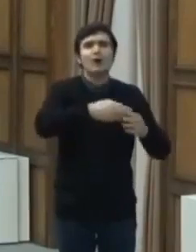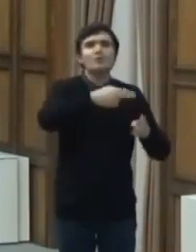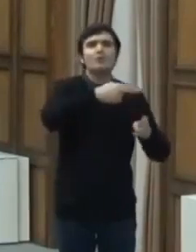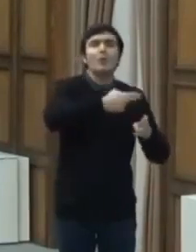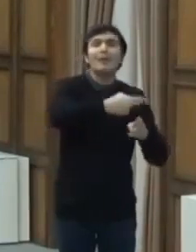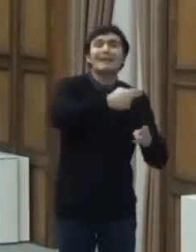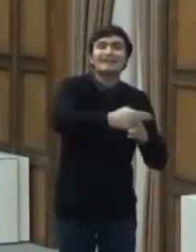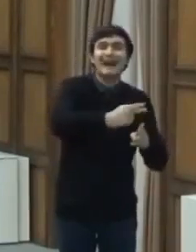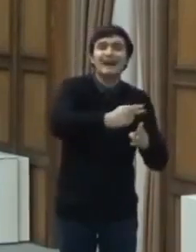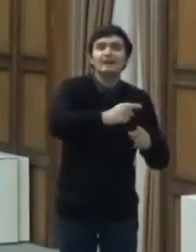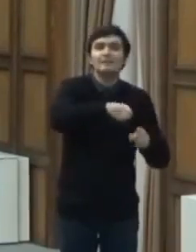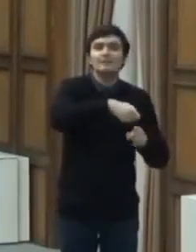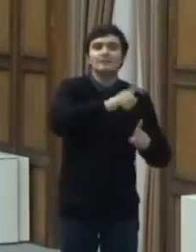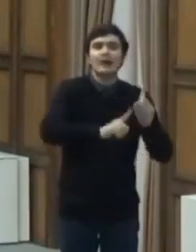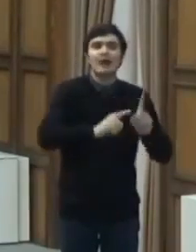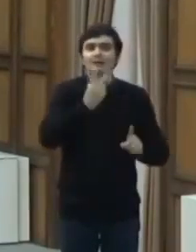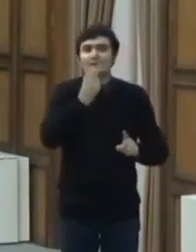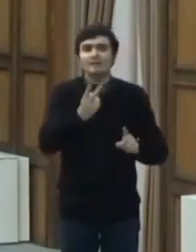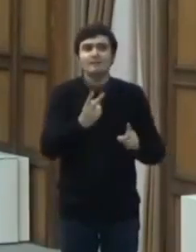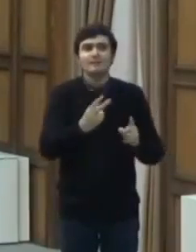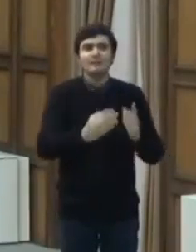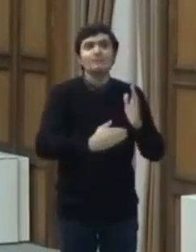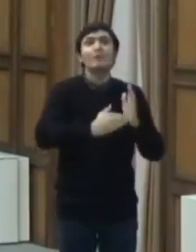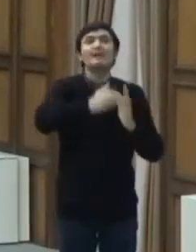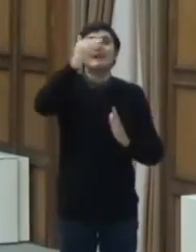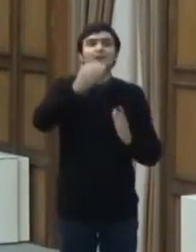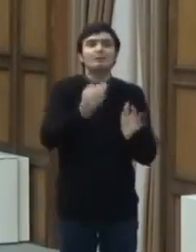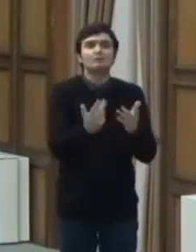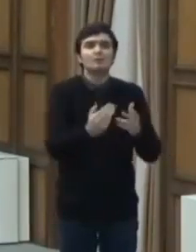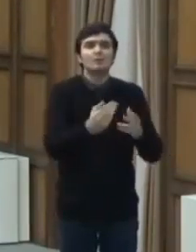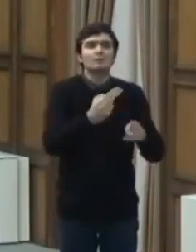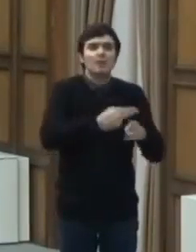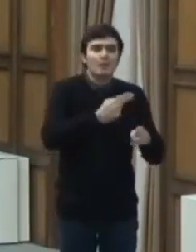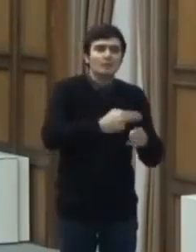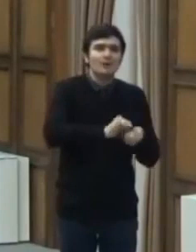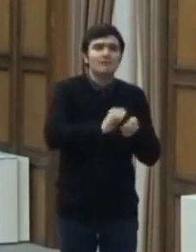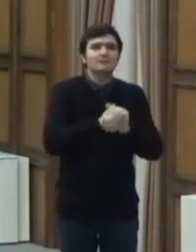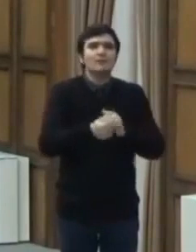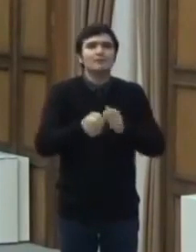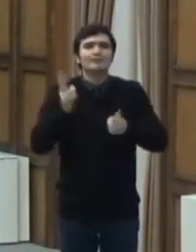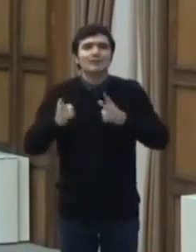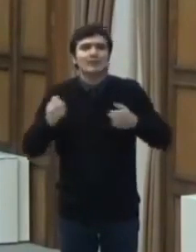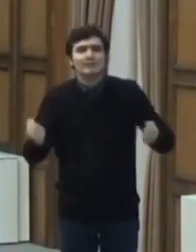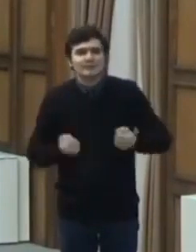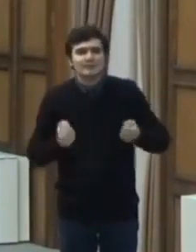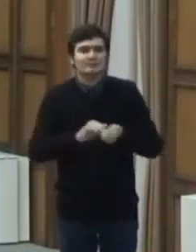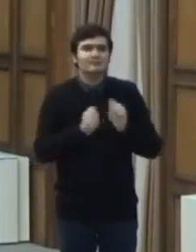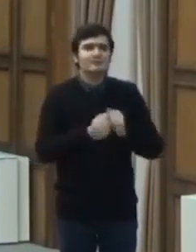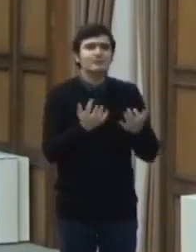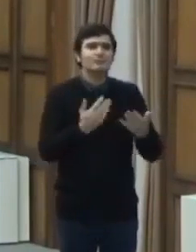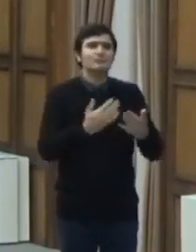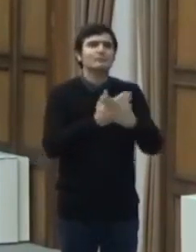avea o creștere a numărului de cazuri noi, a numărului de cazuri în terapie intensivă sau a numărului de decese. Mulțumesc!